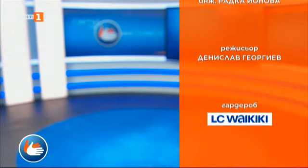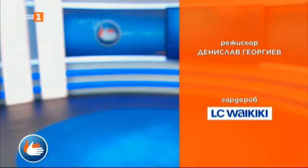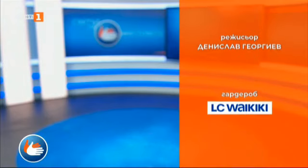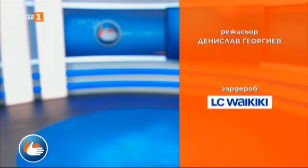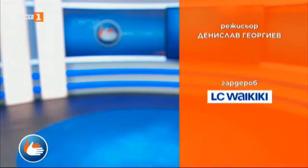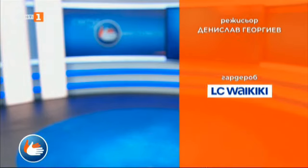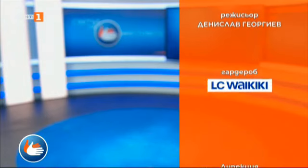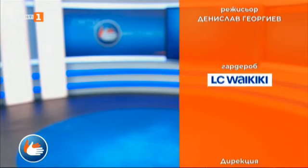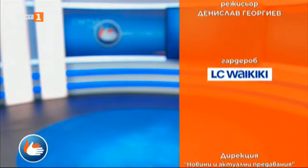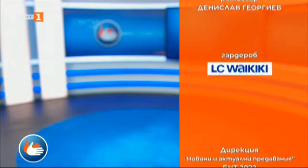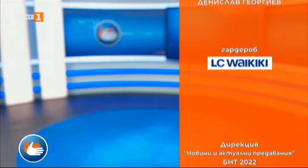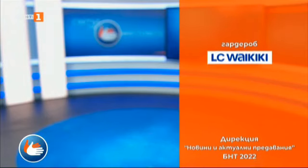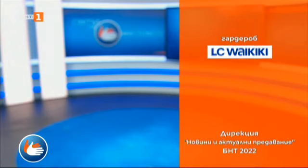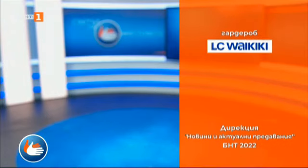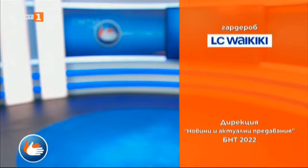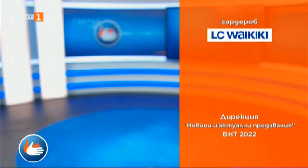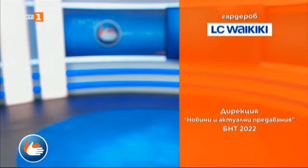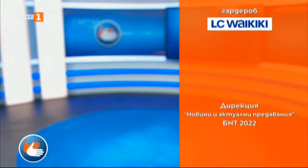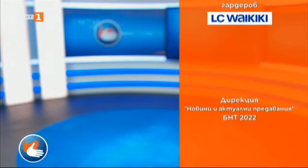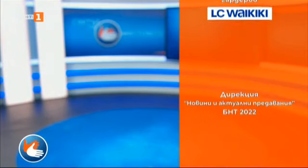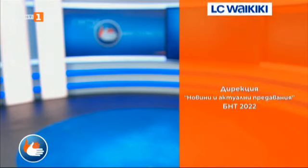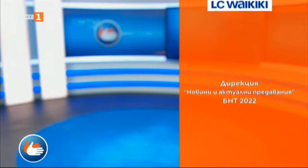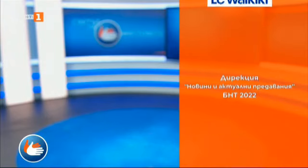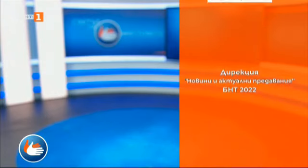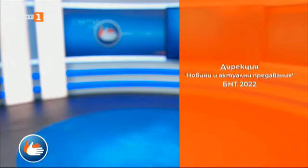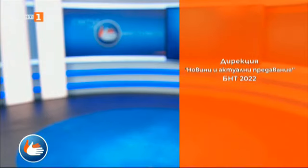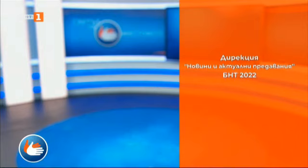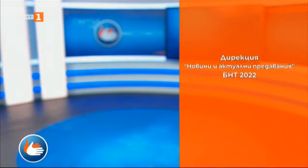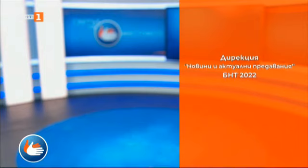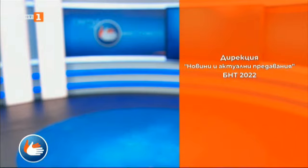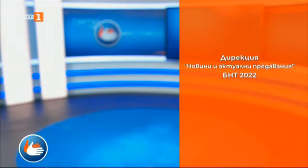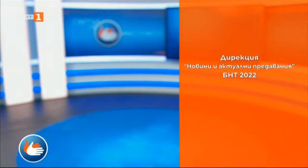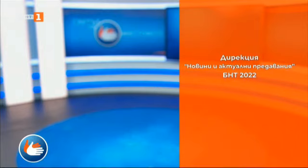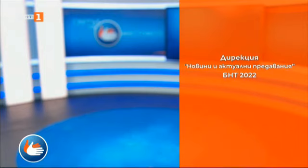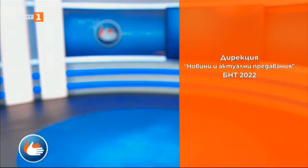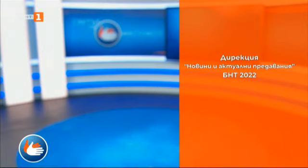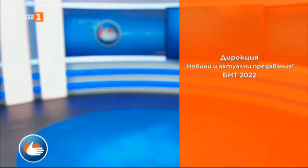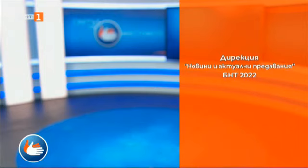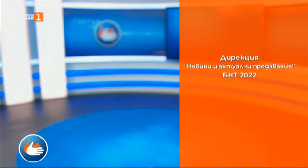МАСЛЩАН ДАВА1 МАСЛЩАН ДЕ МАСЛЩАН ДАВА1 Абонирайте се!